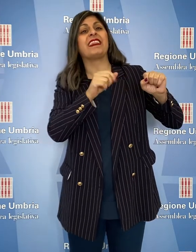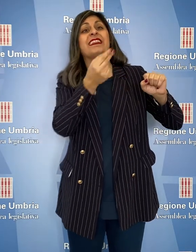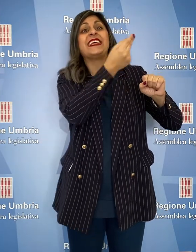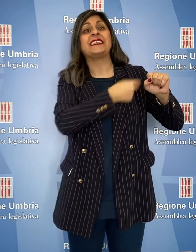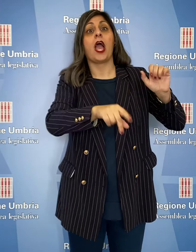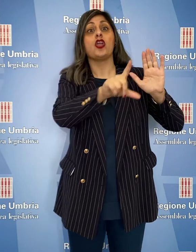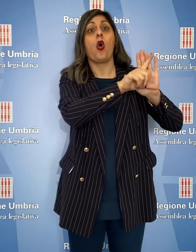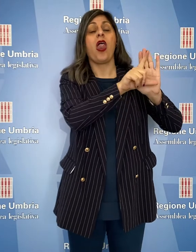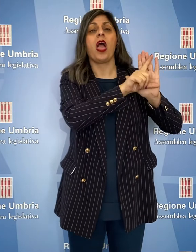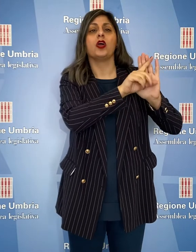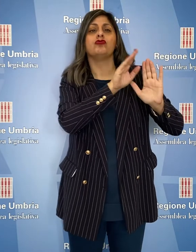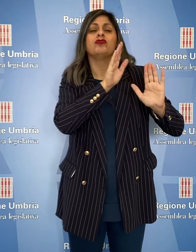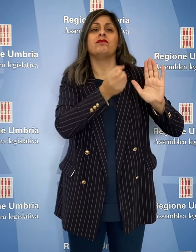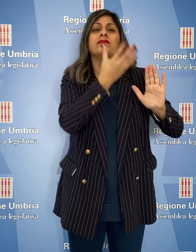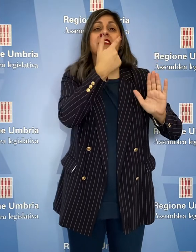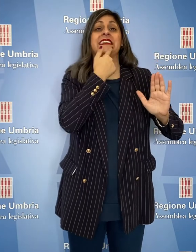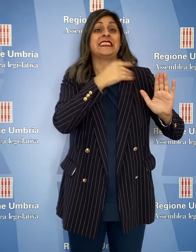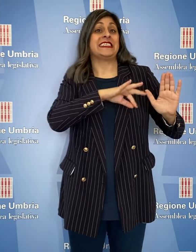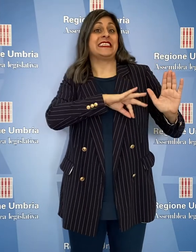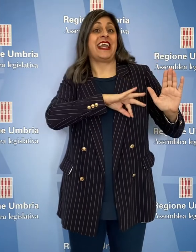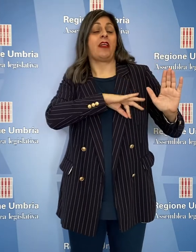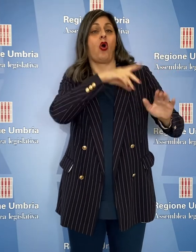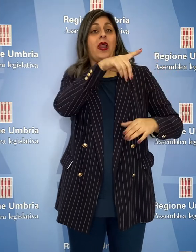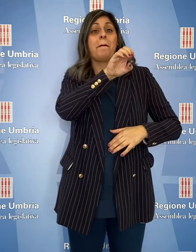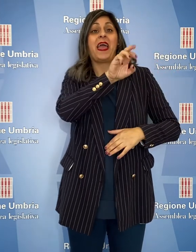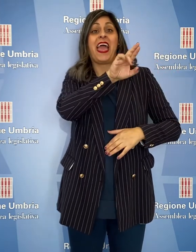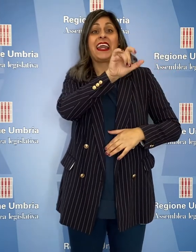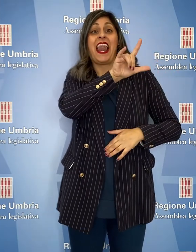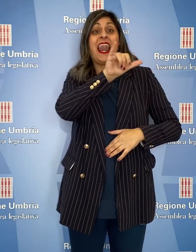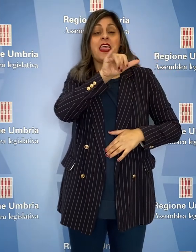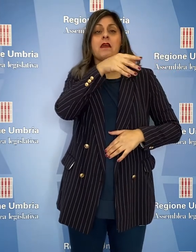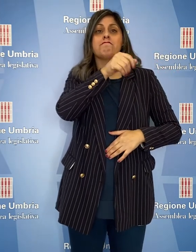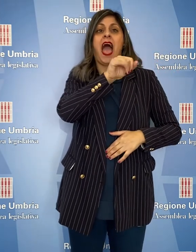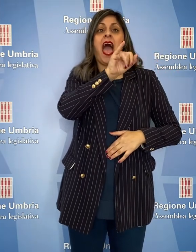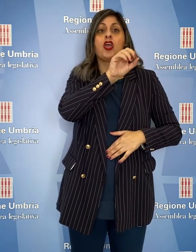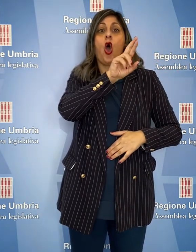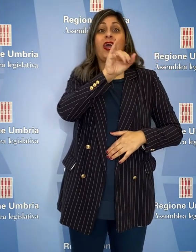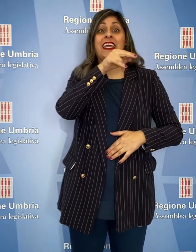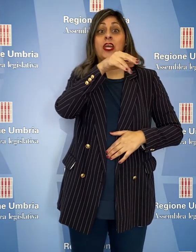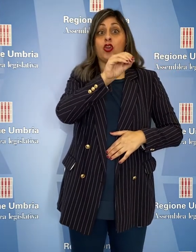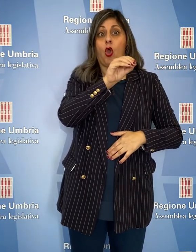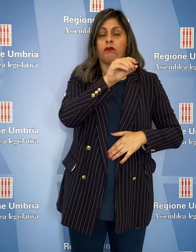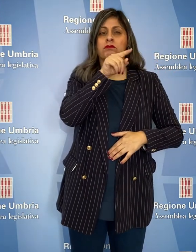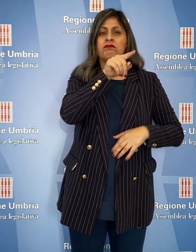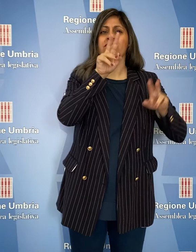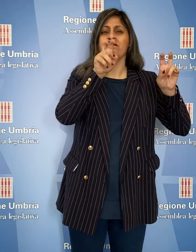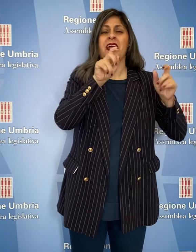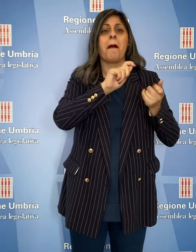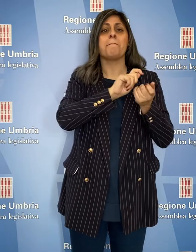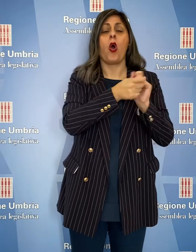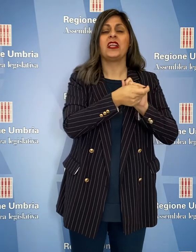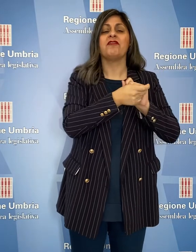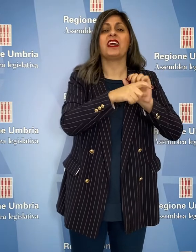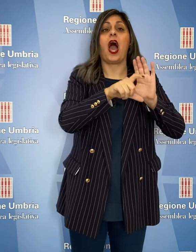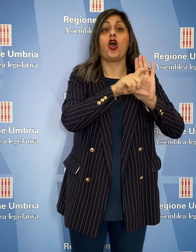opposizione al disegno di legge di iniziativa dei senatori Perigli e Magliorino recante